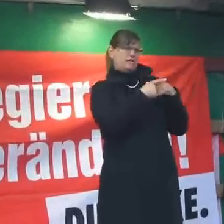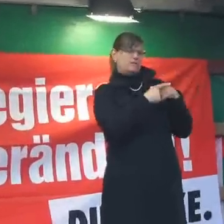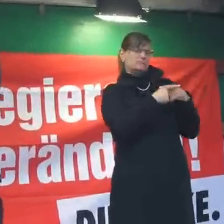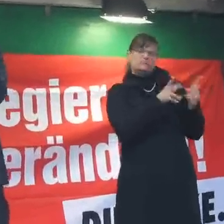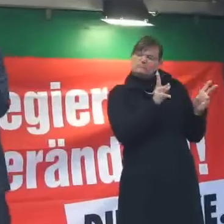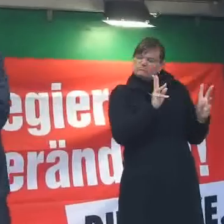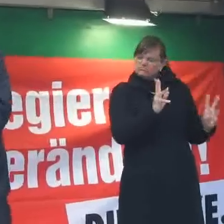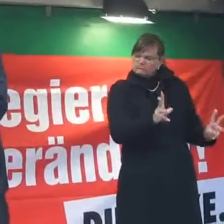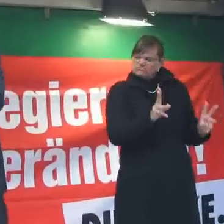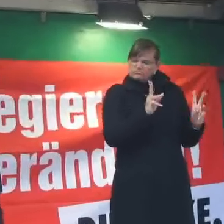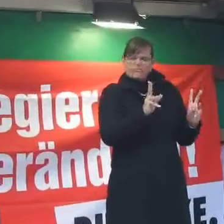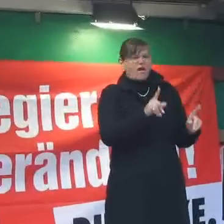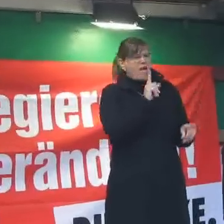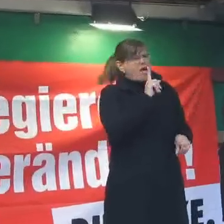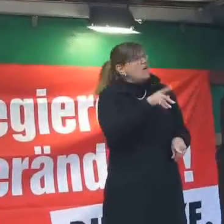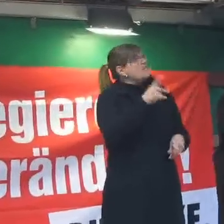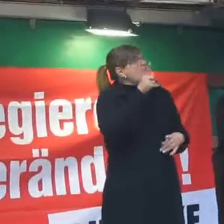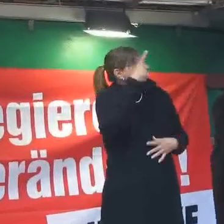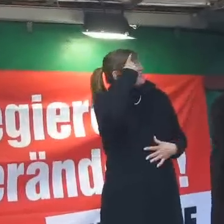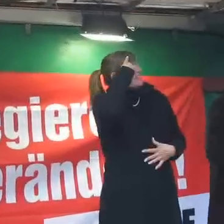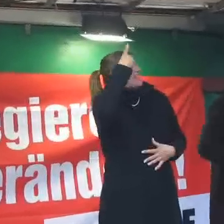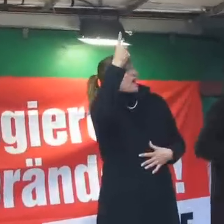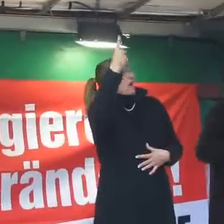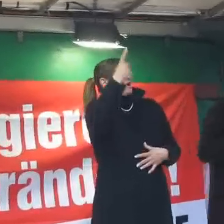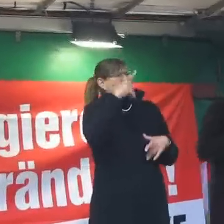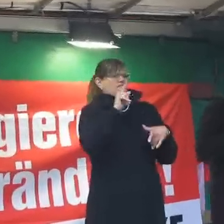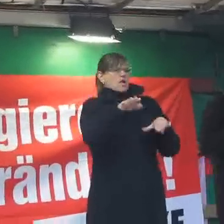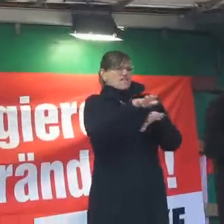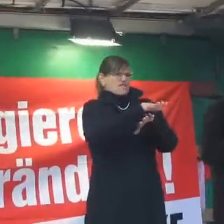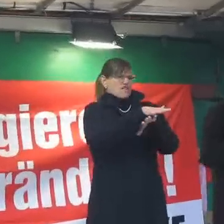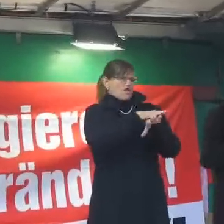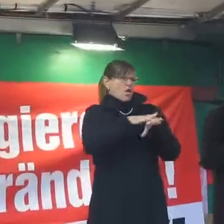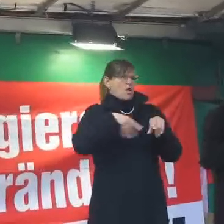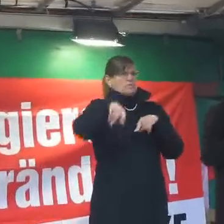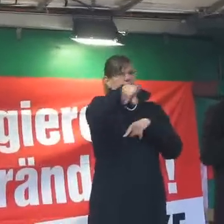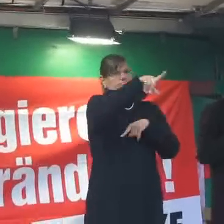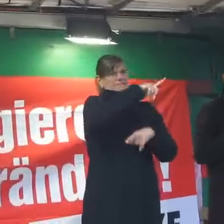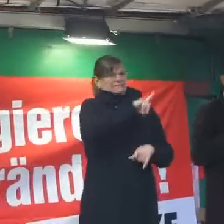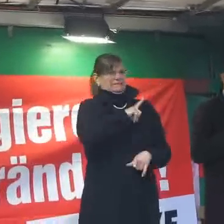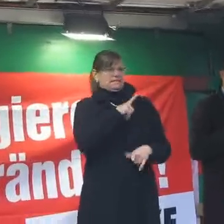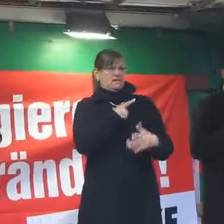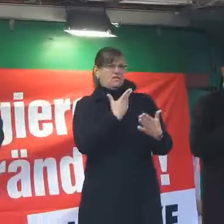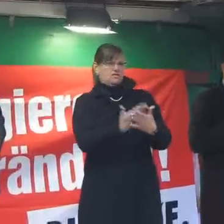und Fühlens in unserer ganzen Gesellschaft.